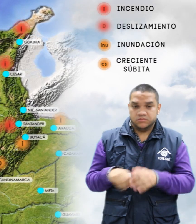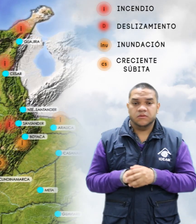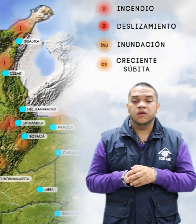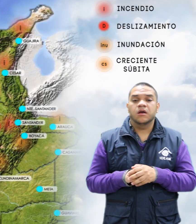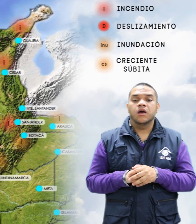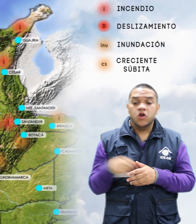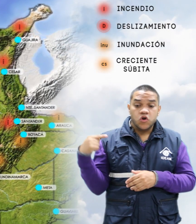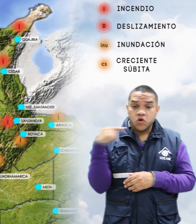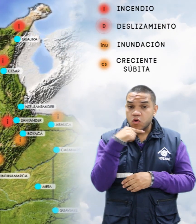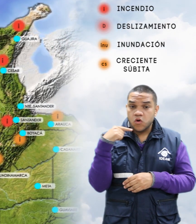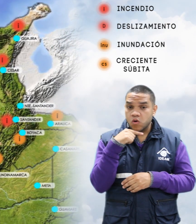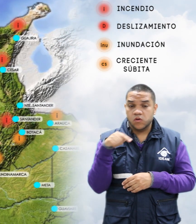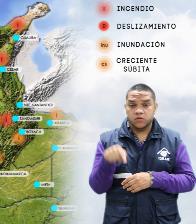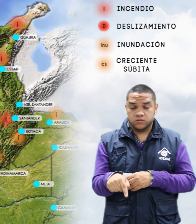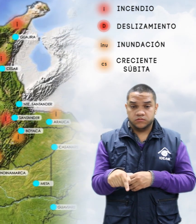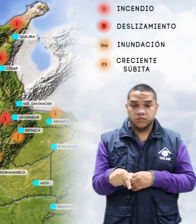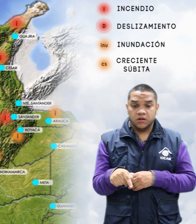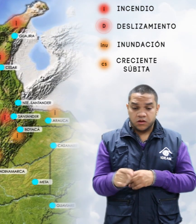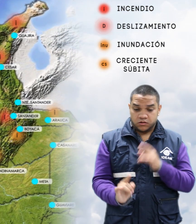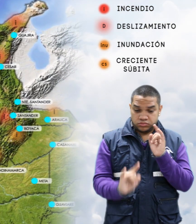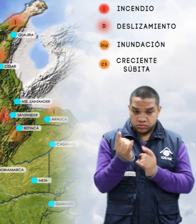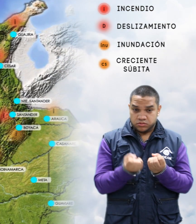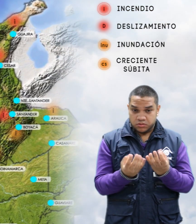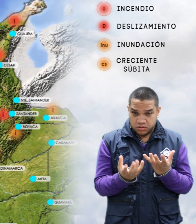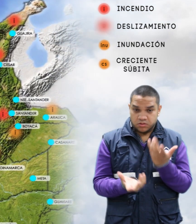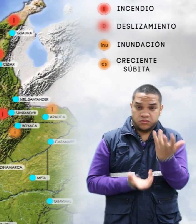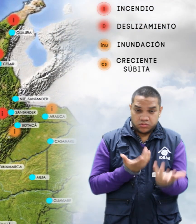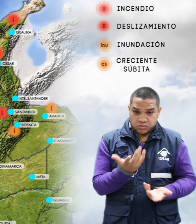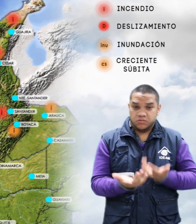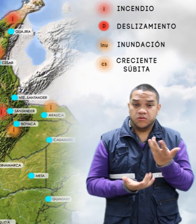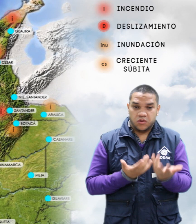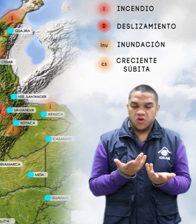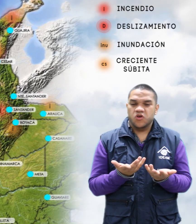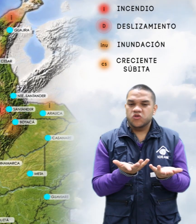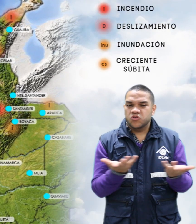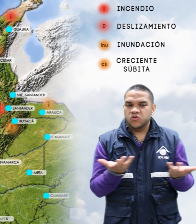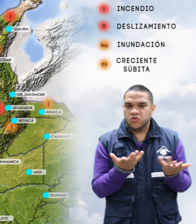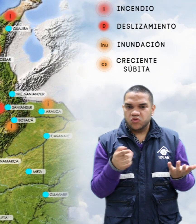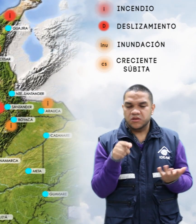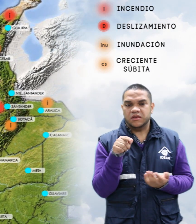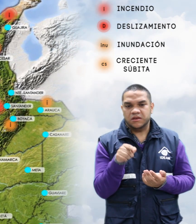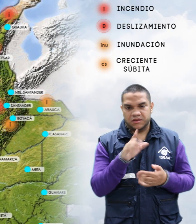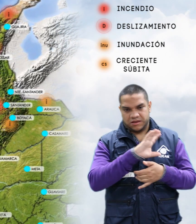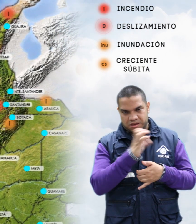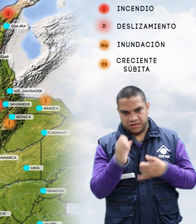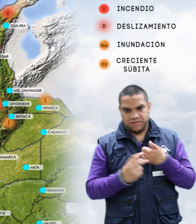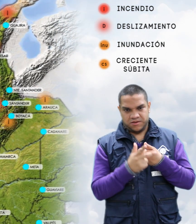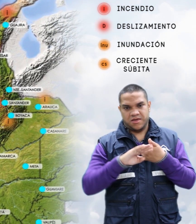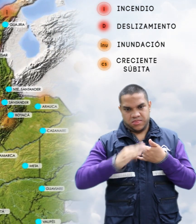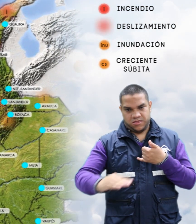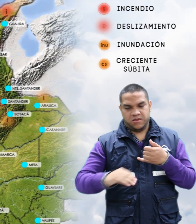Alerta roja por probabilidad alta de incendios de la cobertura vegetal en sectores de las regiones Caribe y Andina.